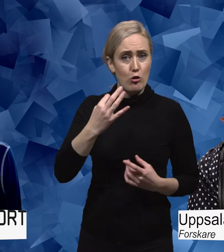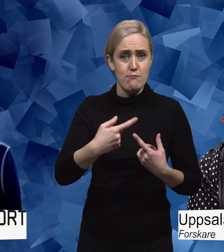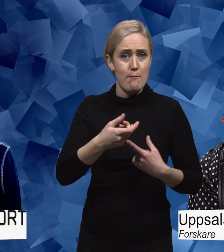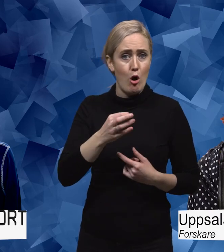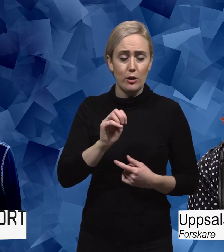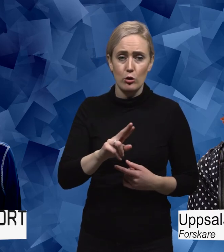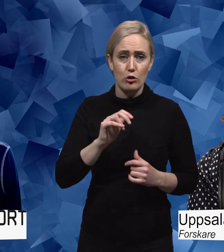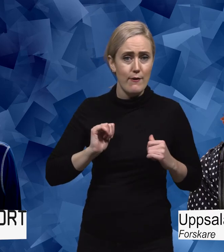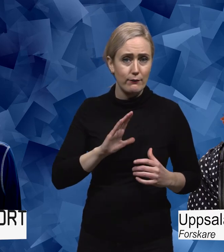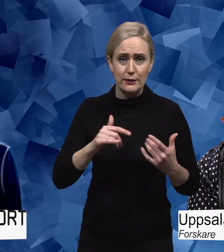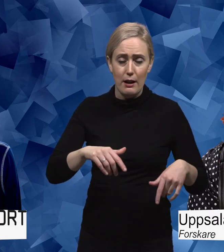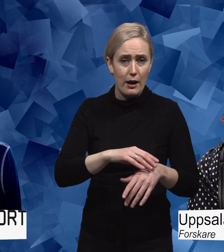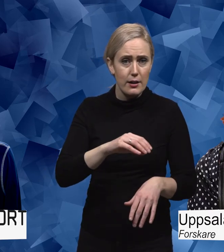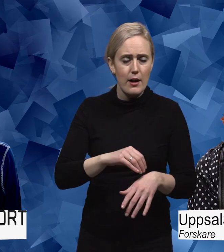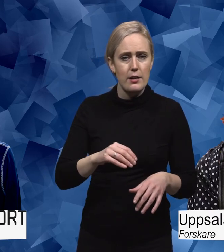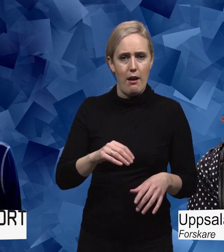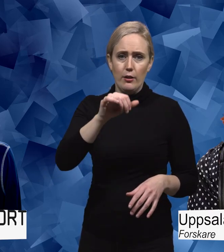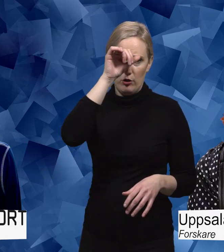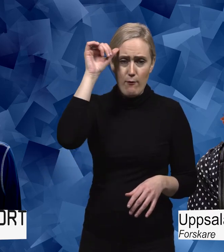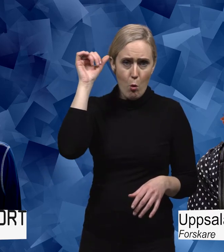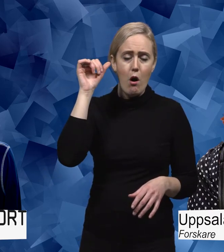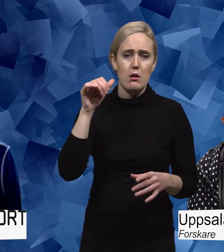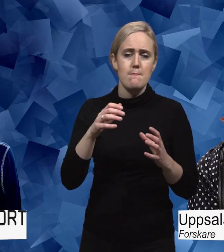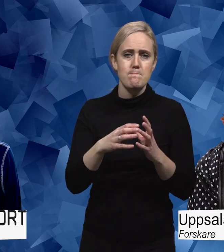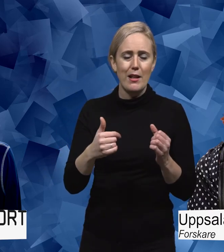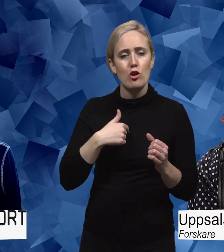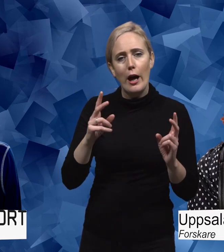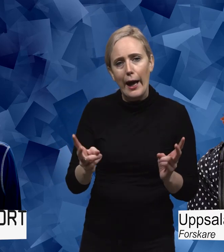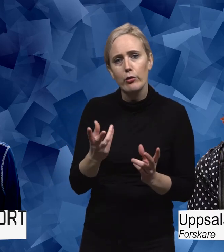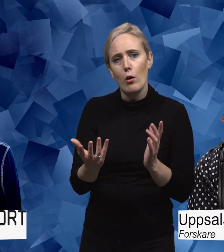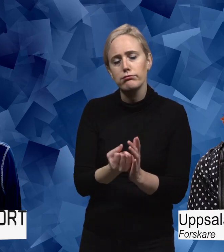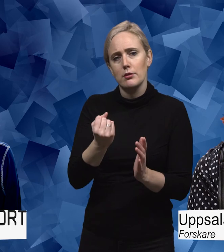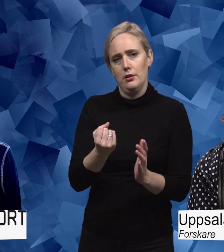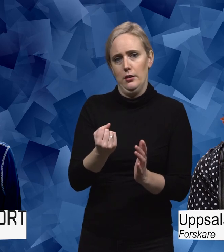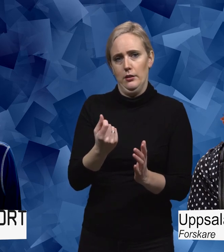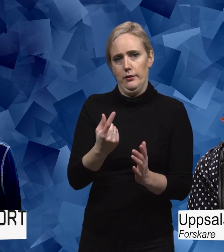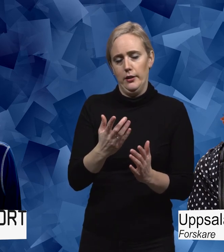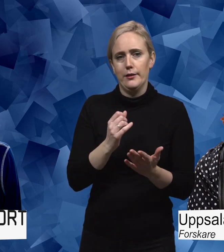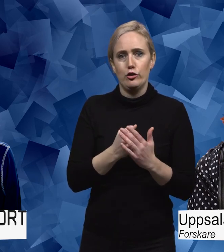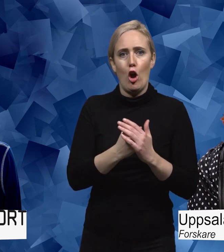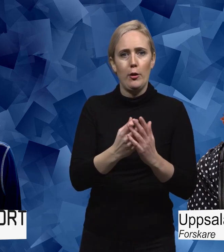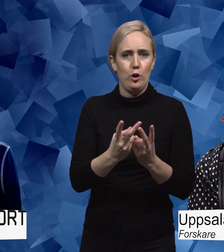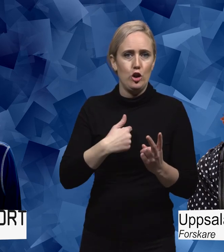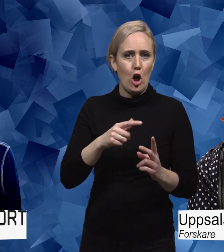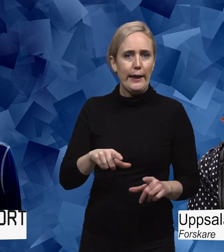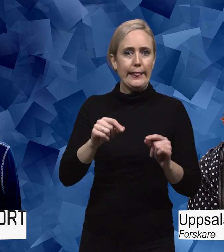det är svårt att hitta rätt hjälp faktiskt. Men jag har ändå hittat stöd så jag kan hitta rätt väg framåt själv tycker jag. För det handlar om att träna